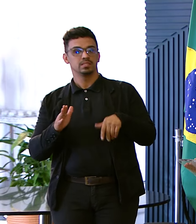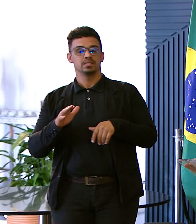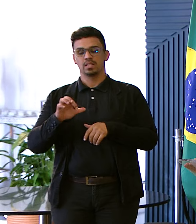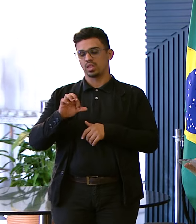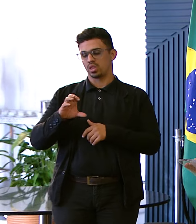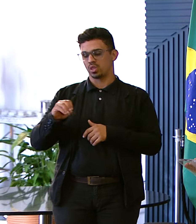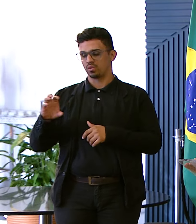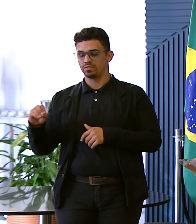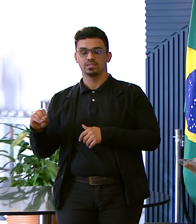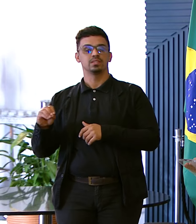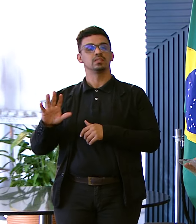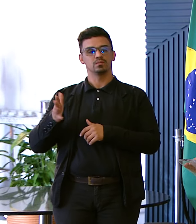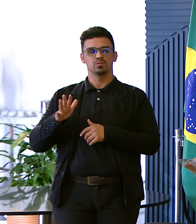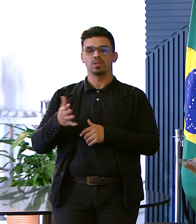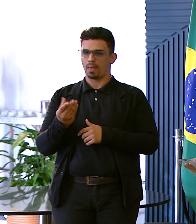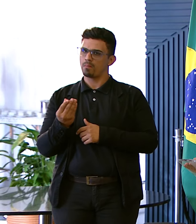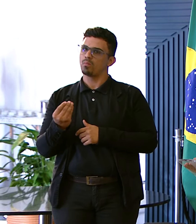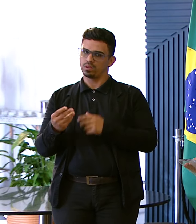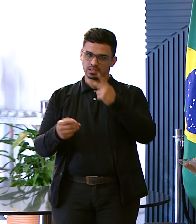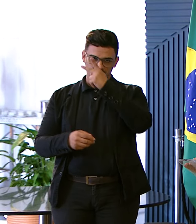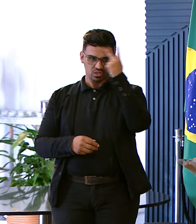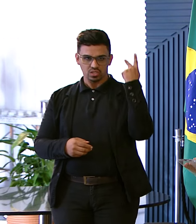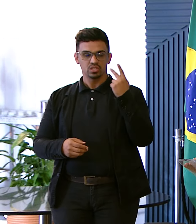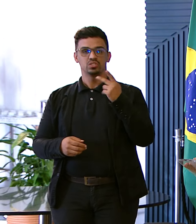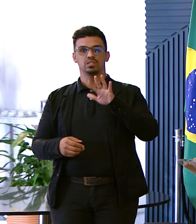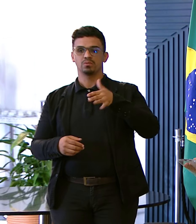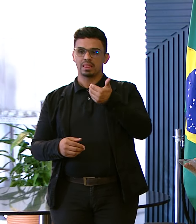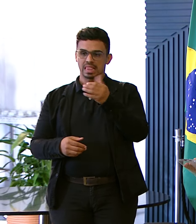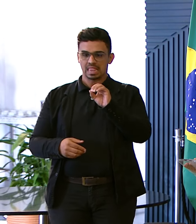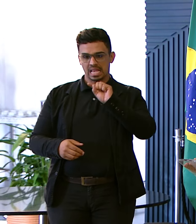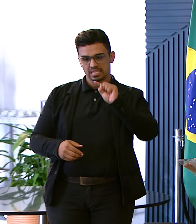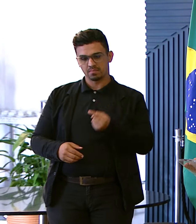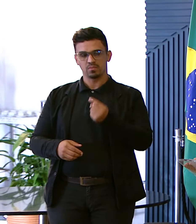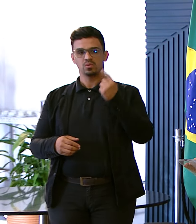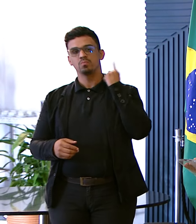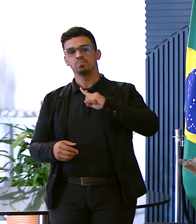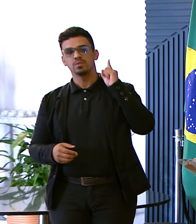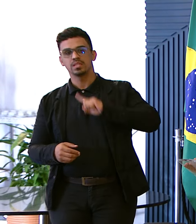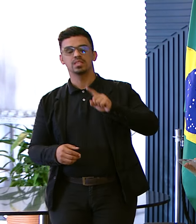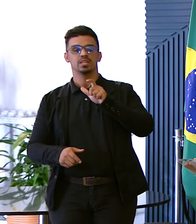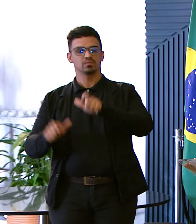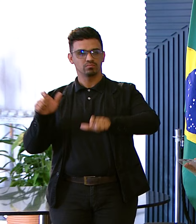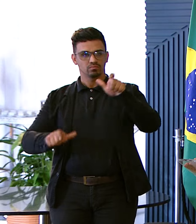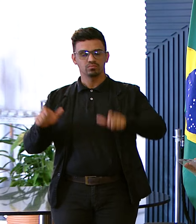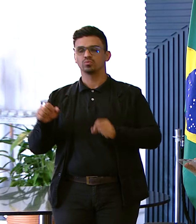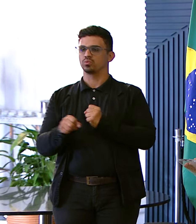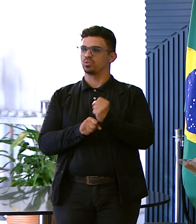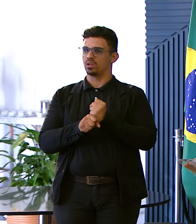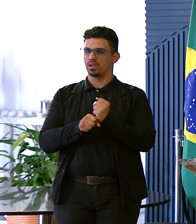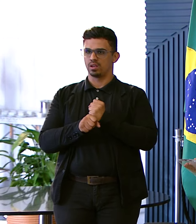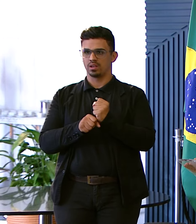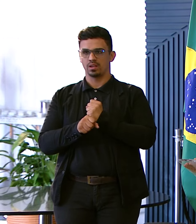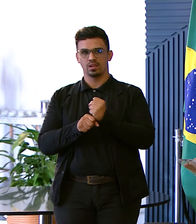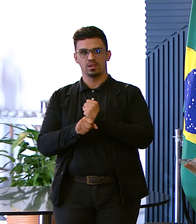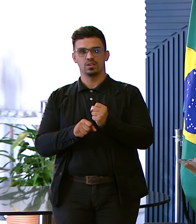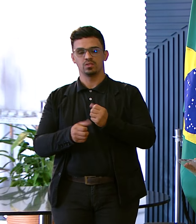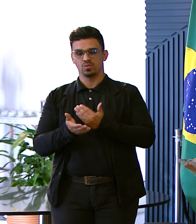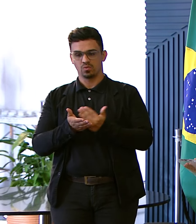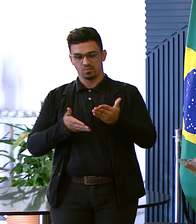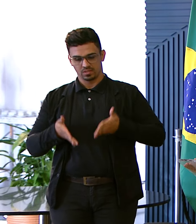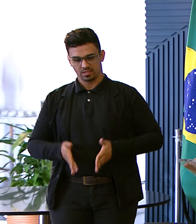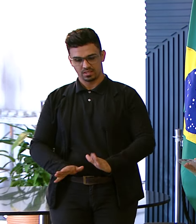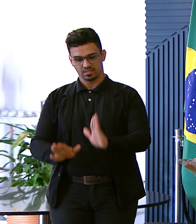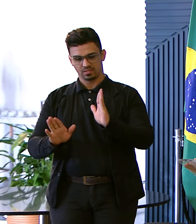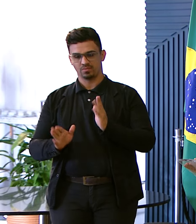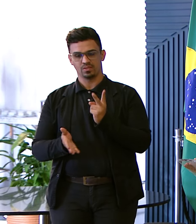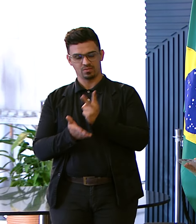Crianças nascem Isso é muita gente São mais de 10 mil Mineiros e mineiras Todos os anos Começando a sua vida